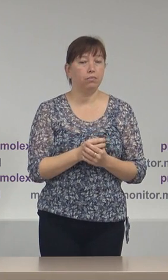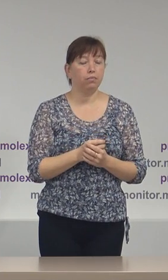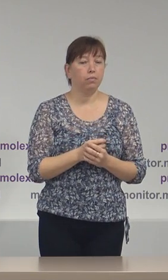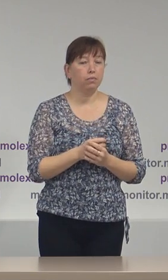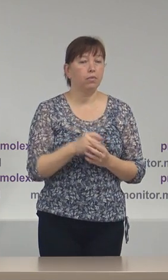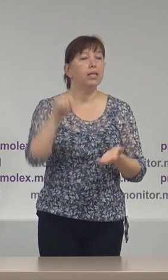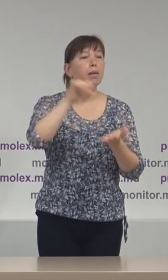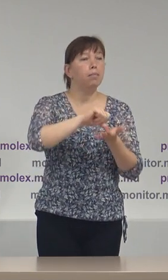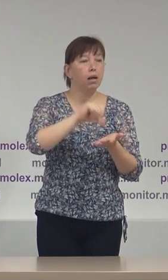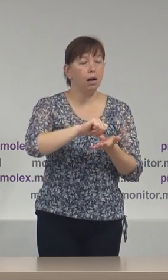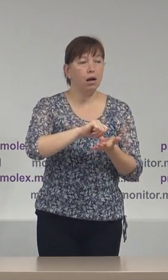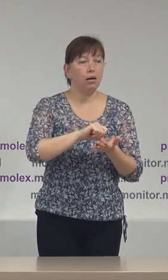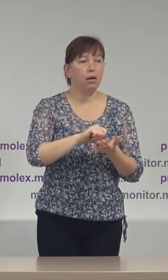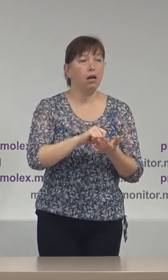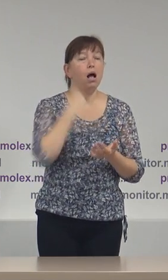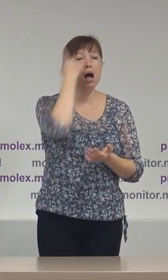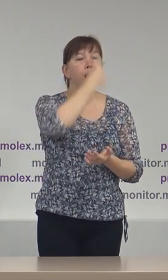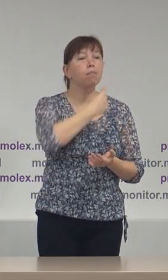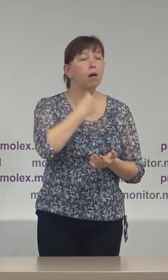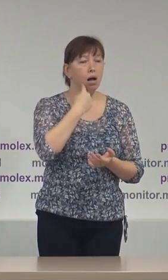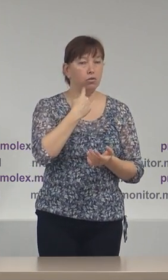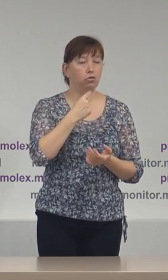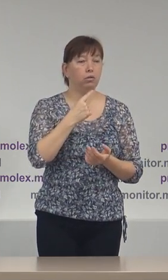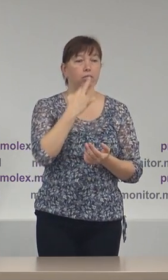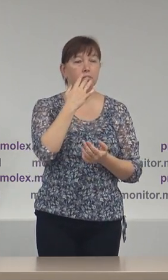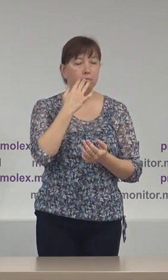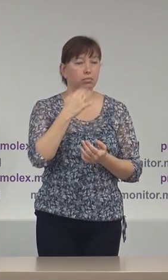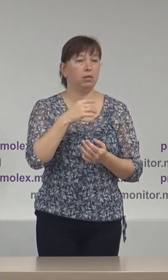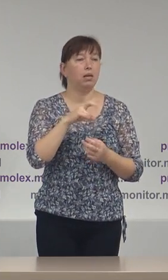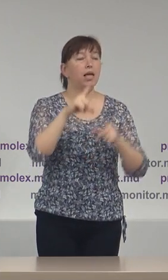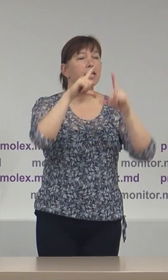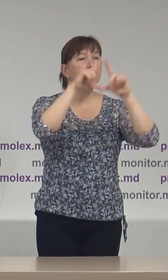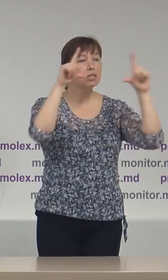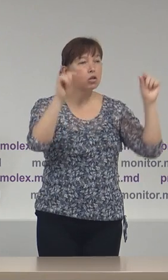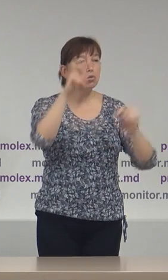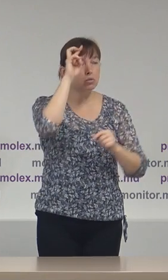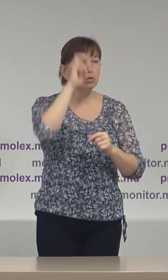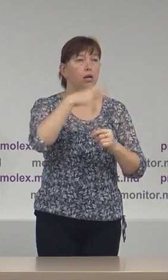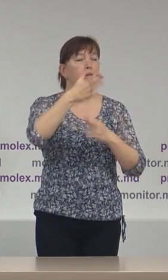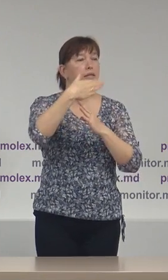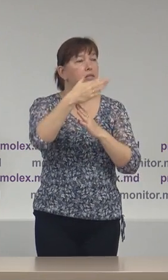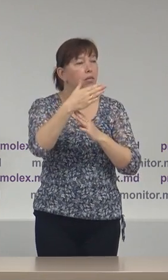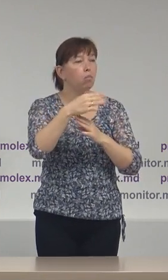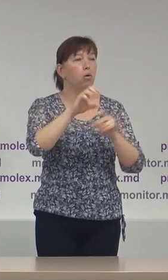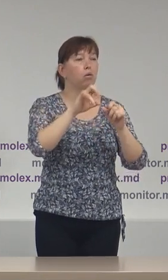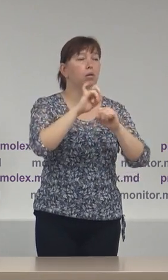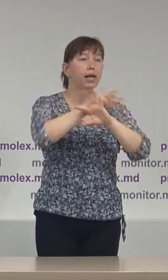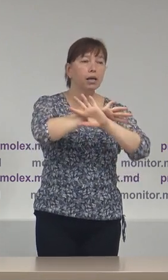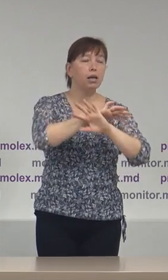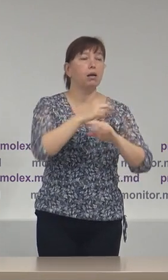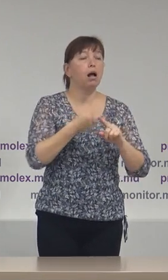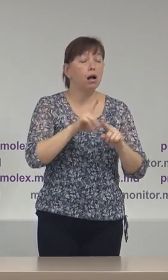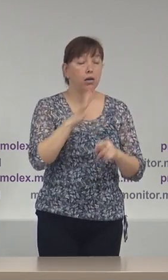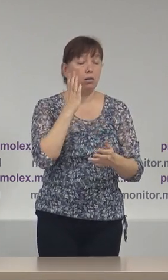implicarea a imaginii persoanelor străinii, imaginii instituțiilor de stat, simbolurilor de stat în campanie, lucruri care sunt